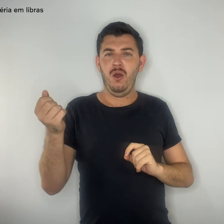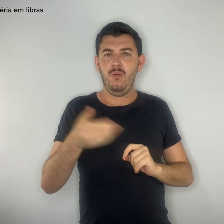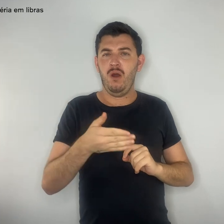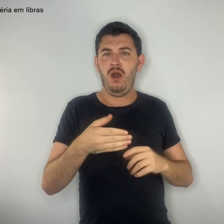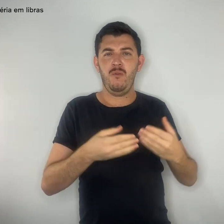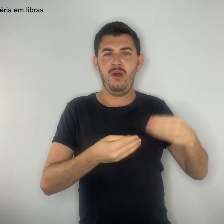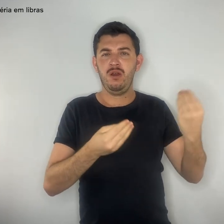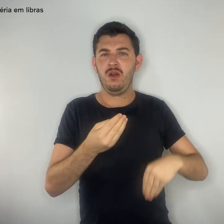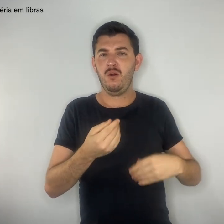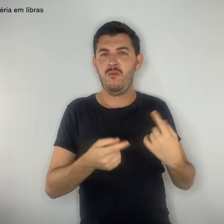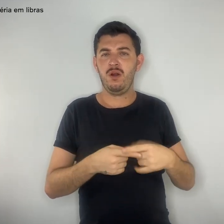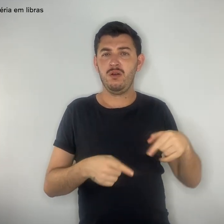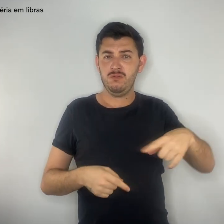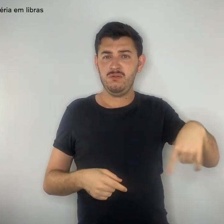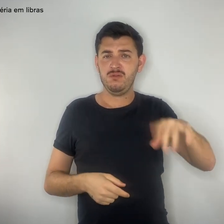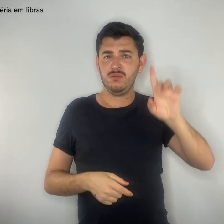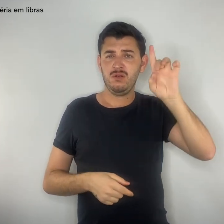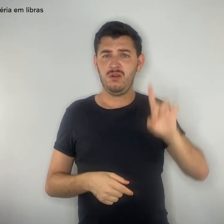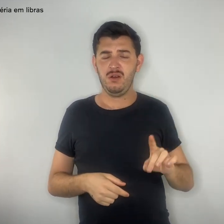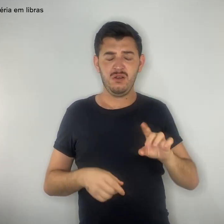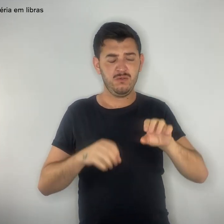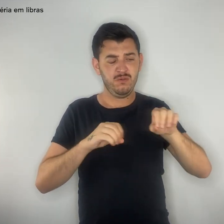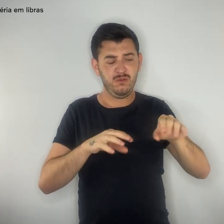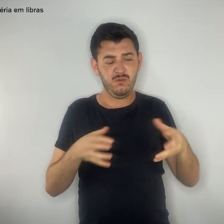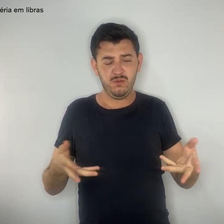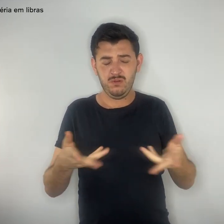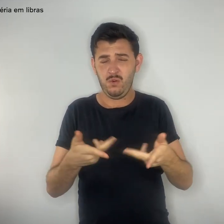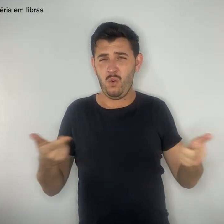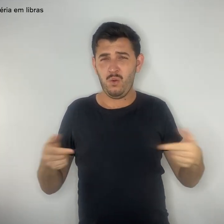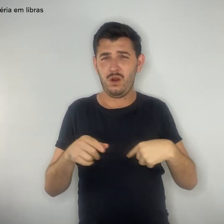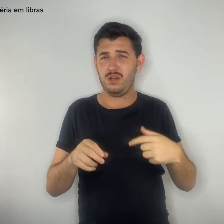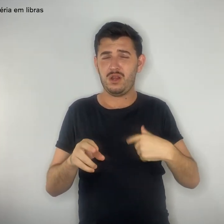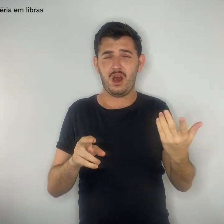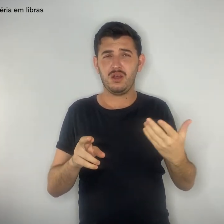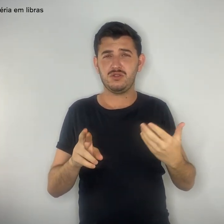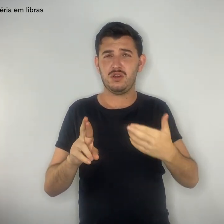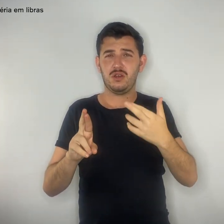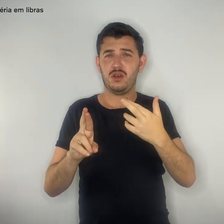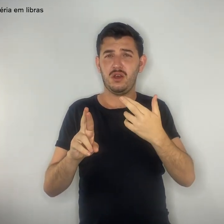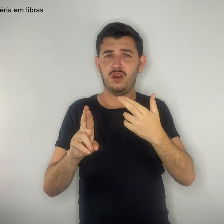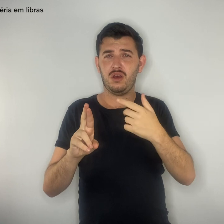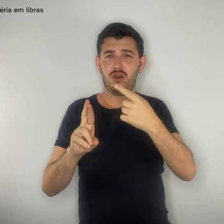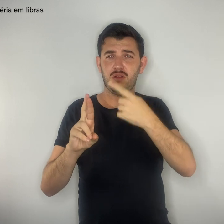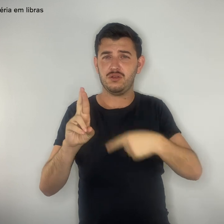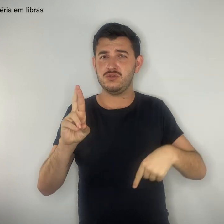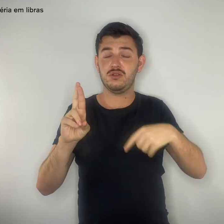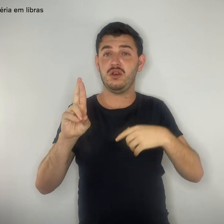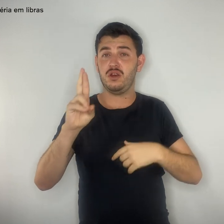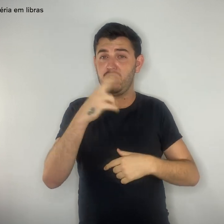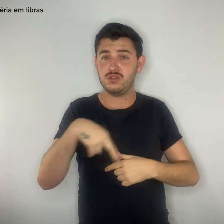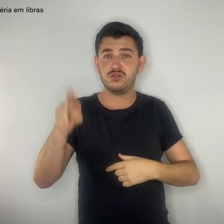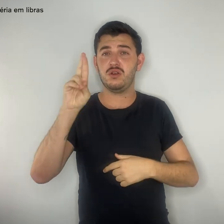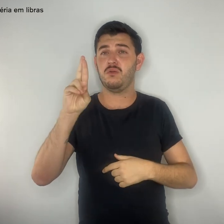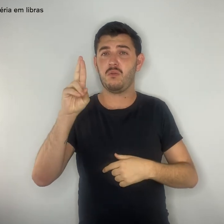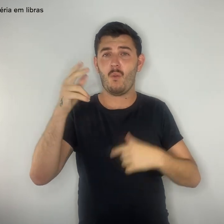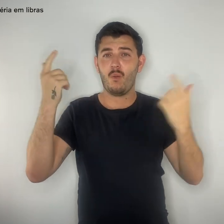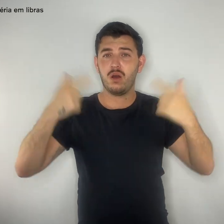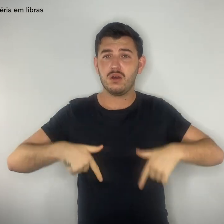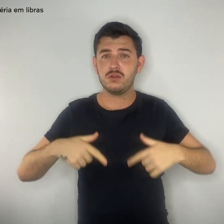laica, inclusiva e socialmente referenciada, sucessivamente negados pelo poder